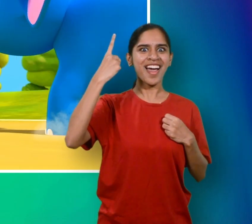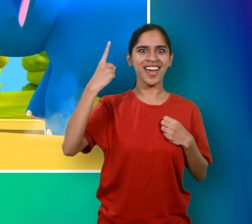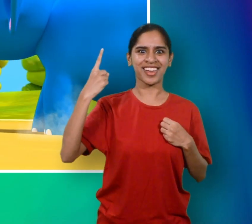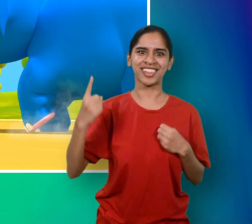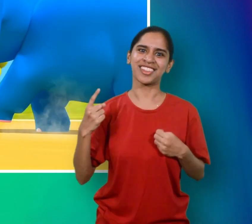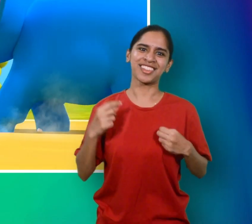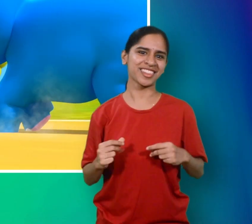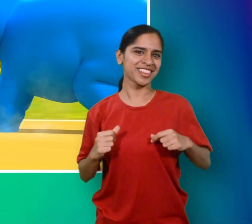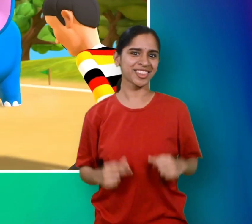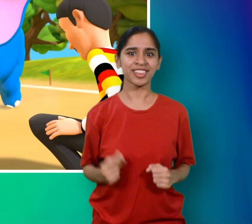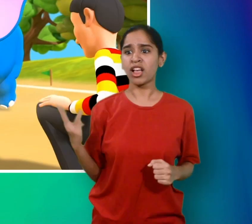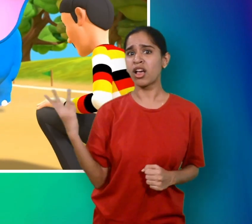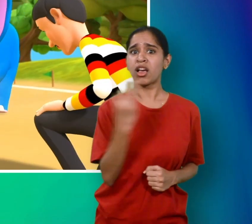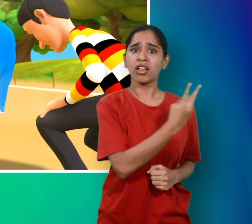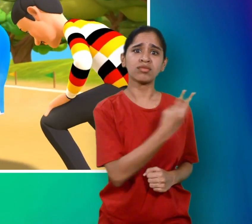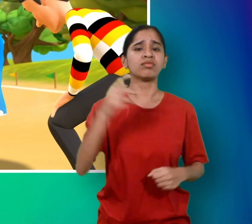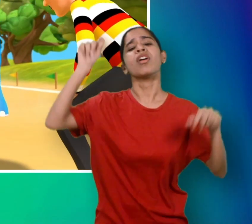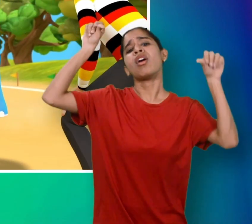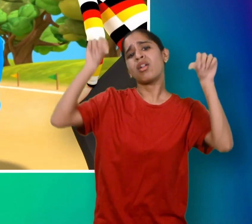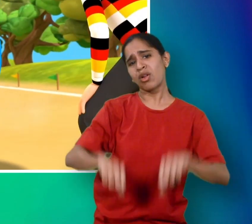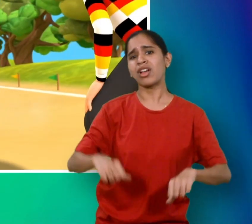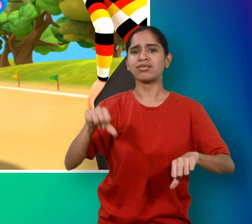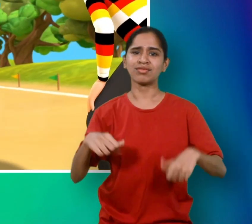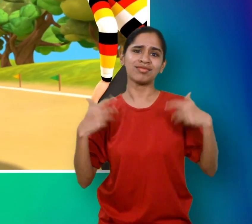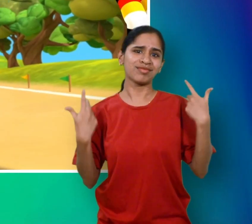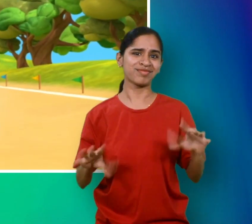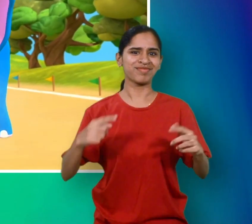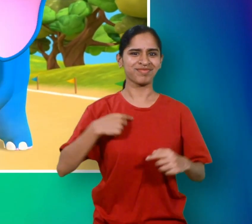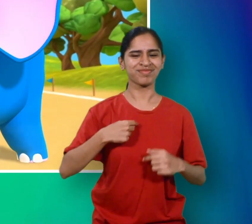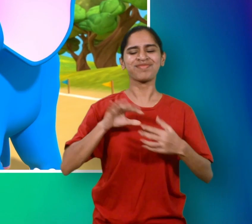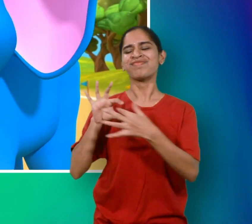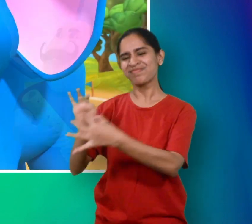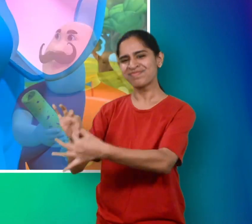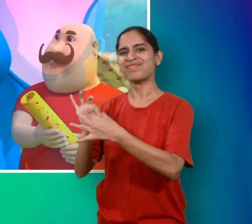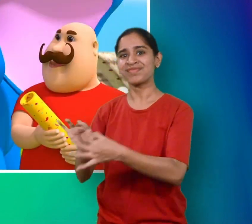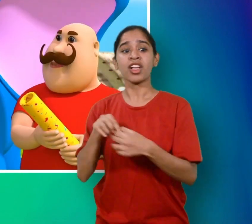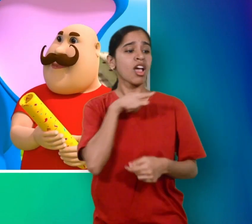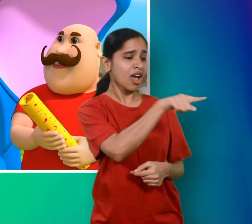दोनों हारे बोला हाथी मैं हूं तुम दोनों का साथी